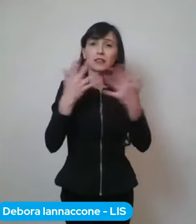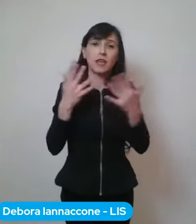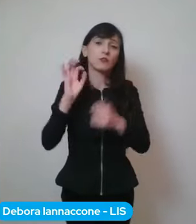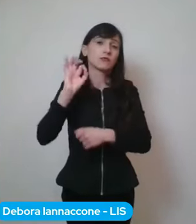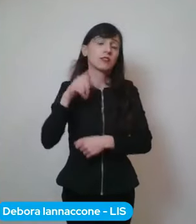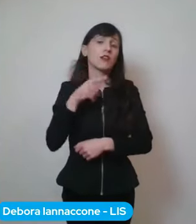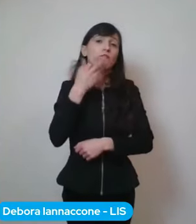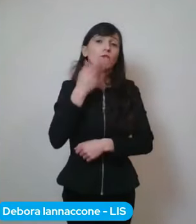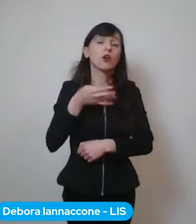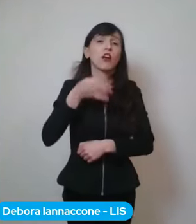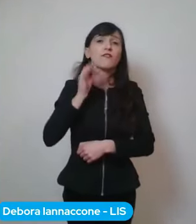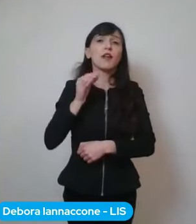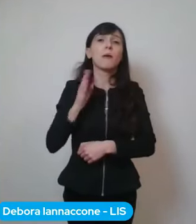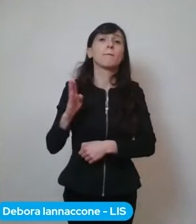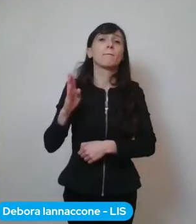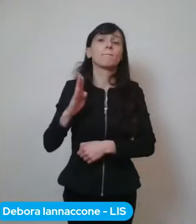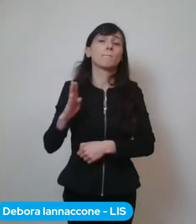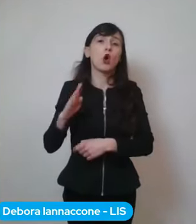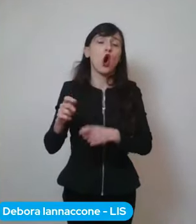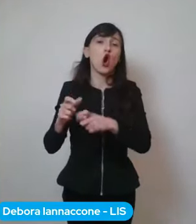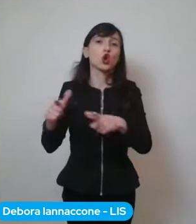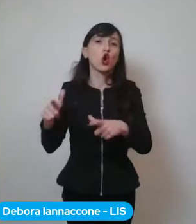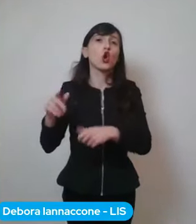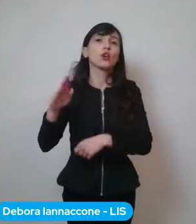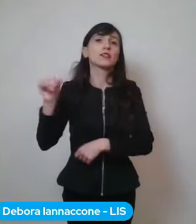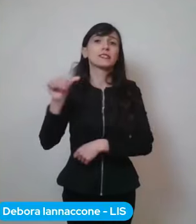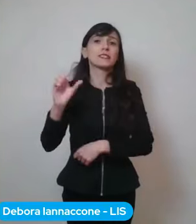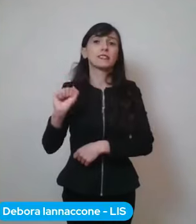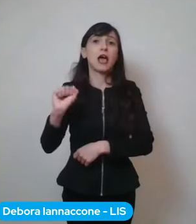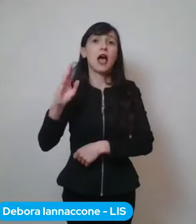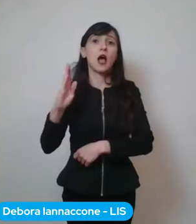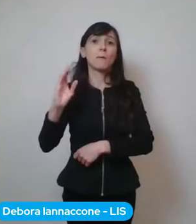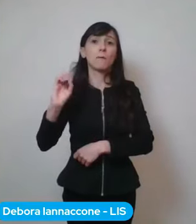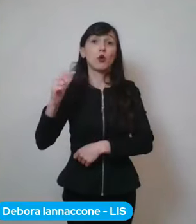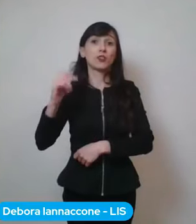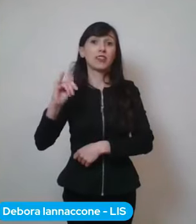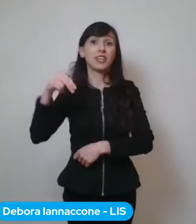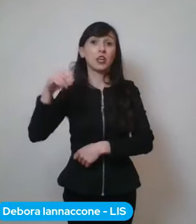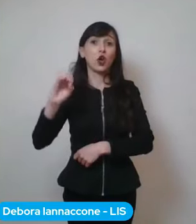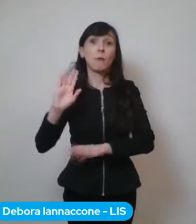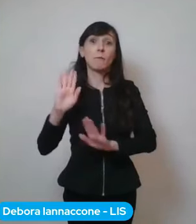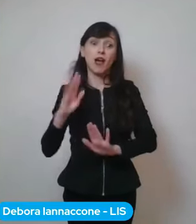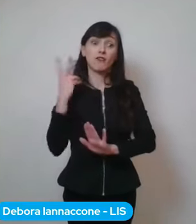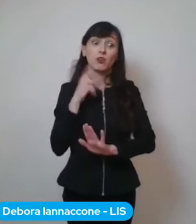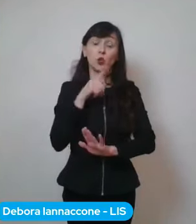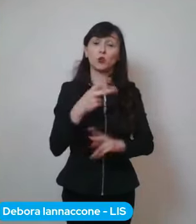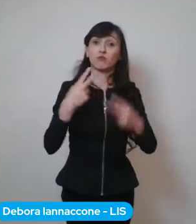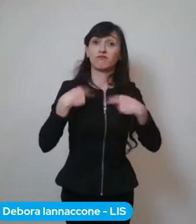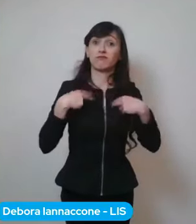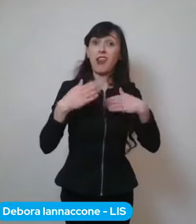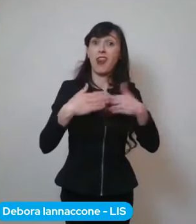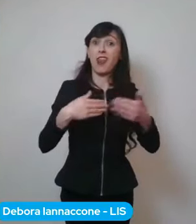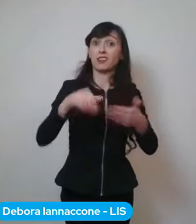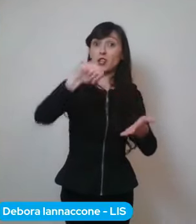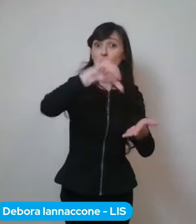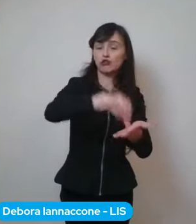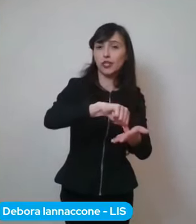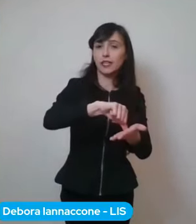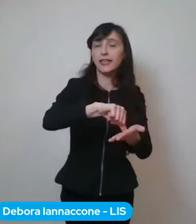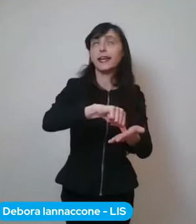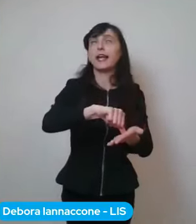e abitiamo magari in centro a Latina ecco cerchiamo di di di ognuno di